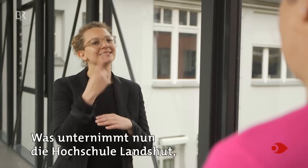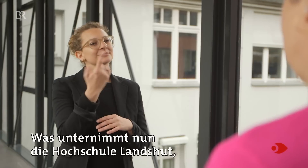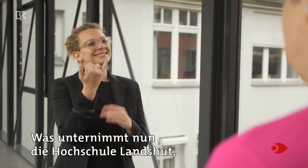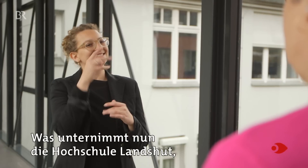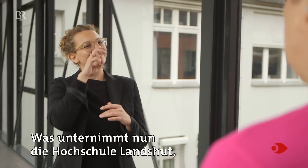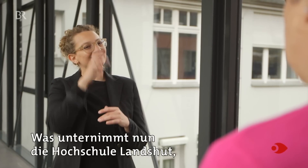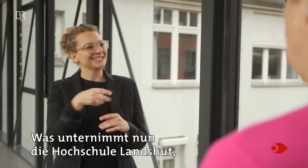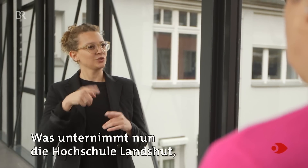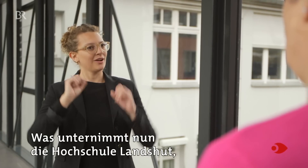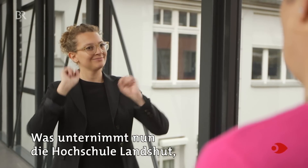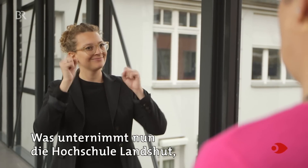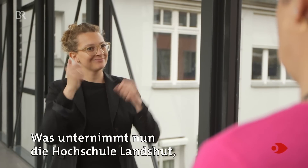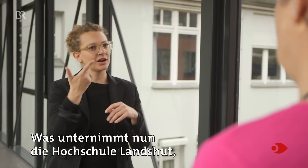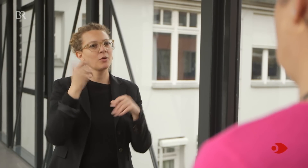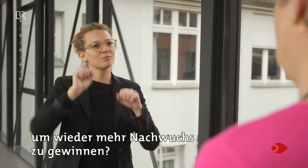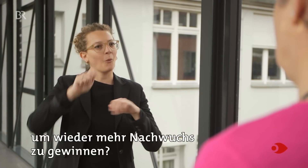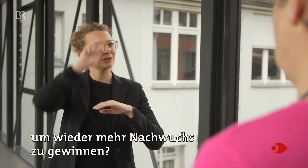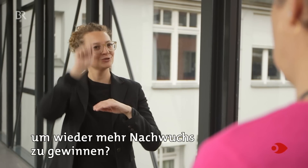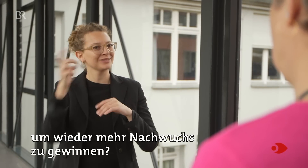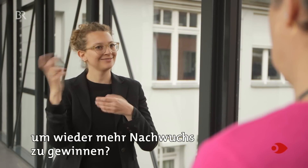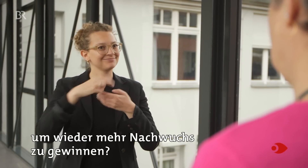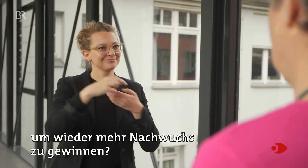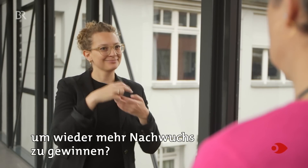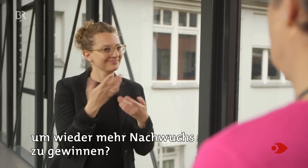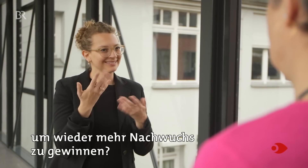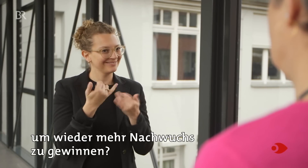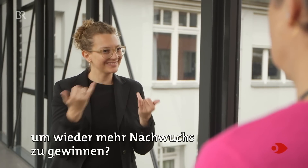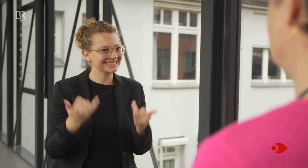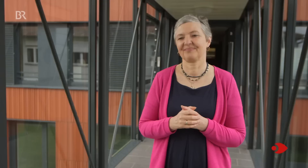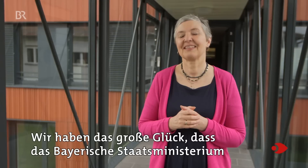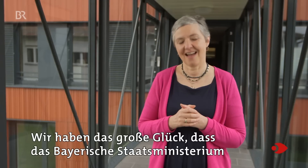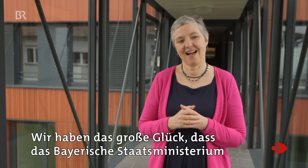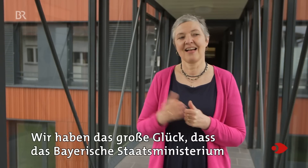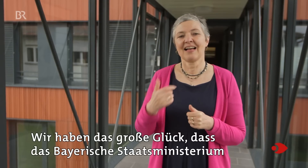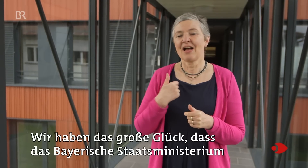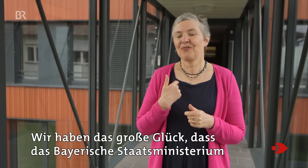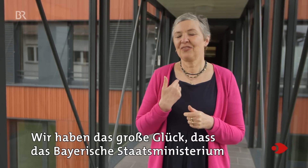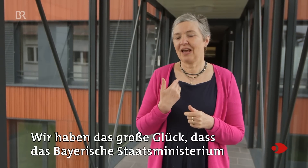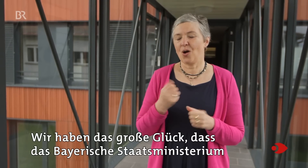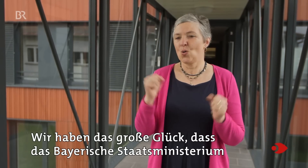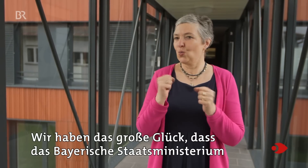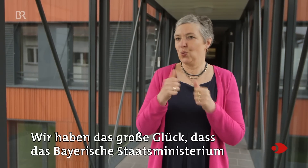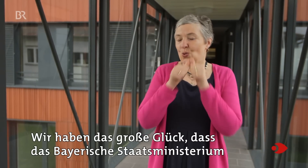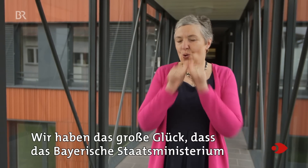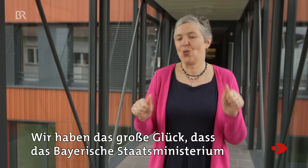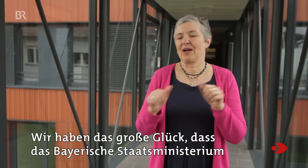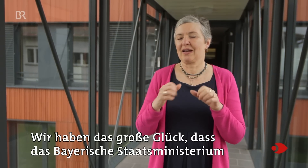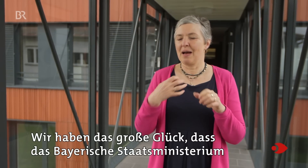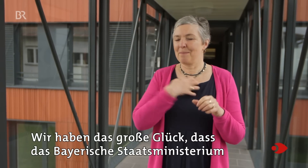Was unternimmt nun die Hochschule Landshut, um wieder mehr Nachwuchs zu gewinnen? Wir haben das große Glück, dass das Bayerische